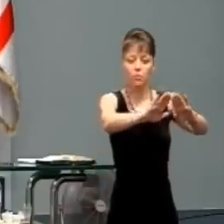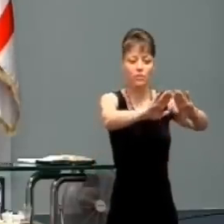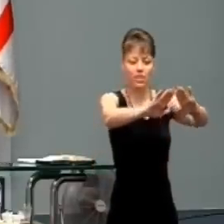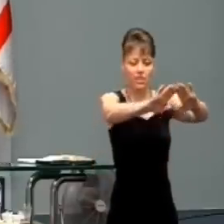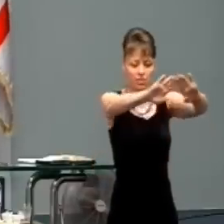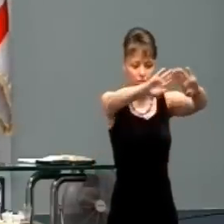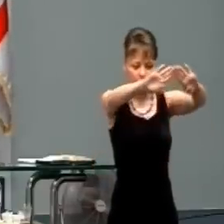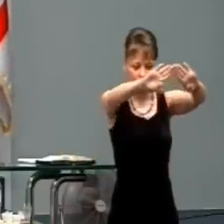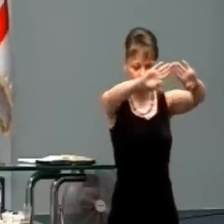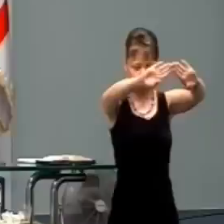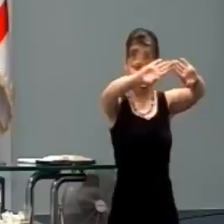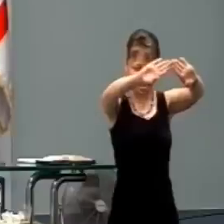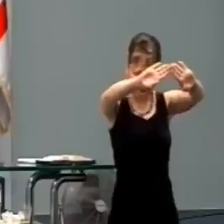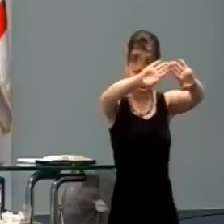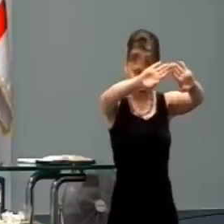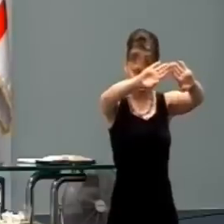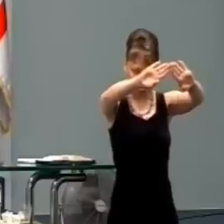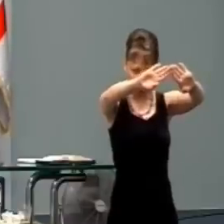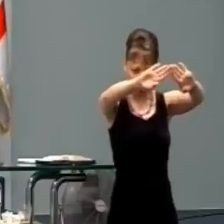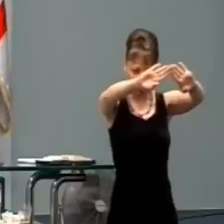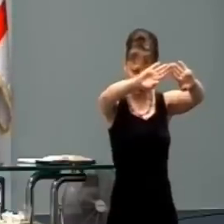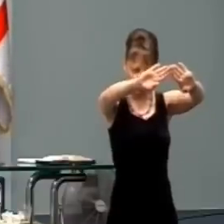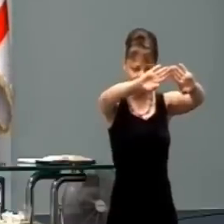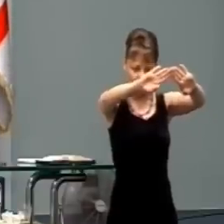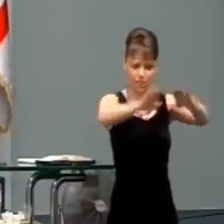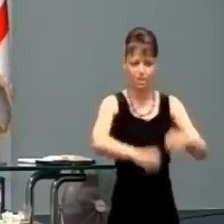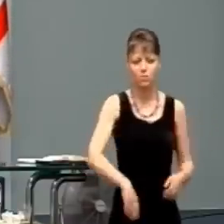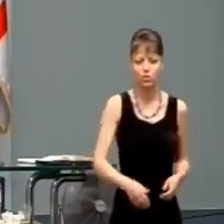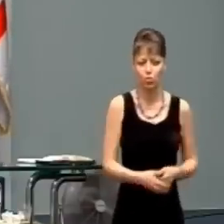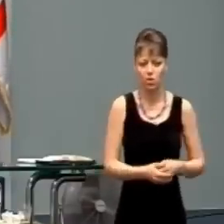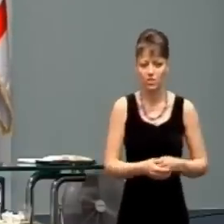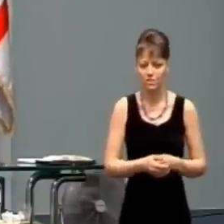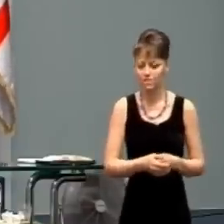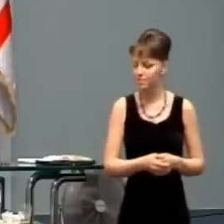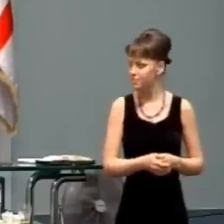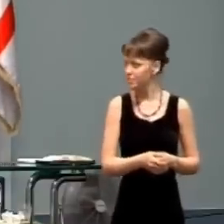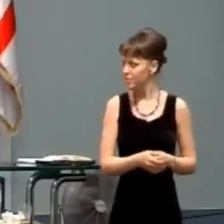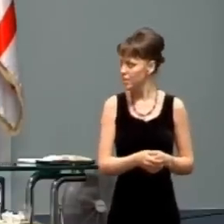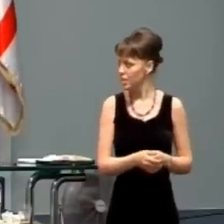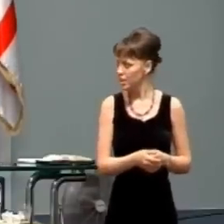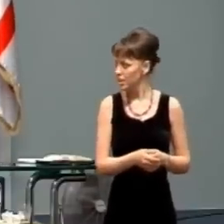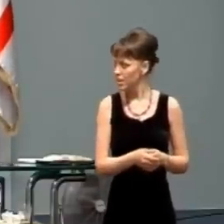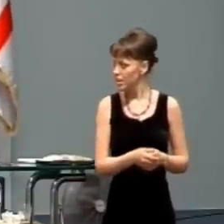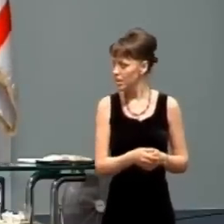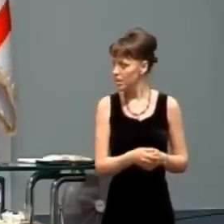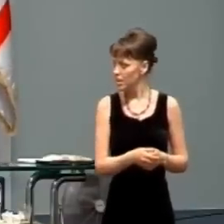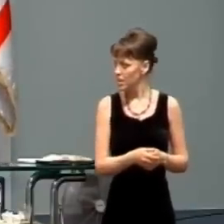A v strede panvy ste mohli vidieť medzeru, ako bola panva rozlomená na poli.